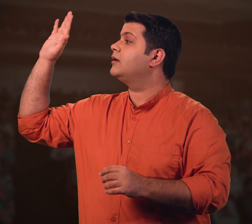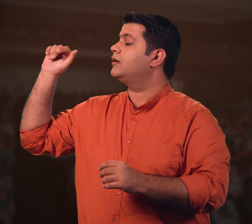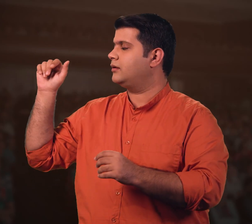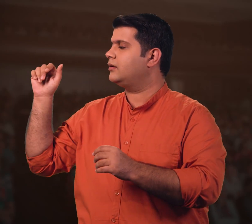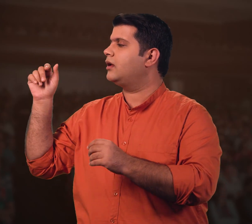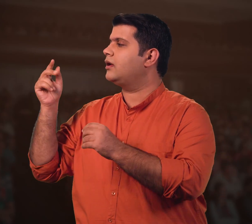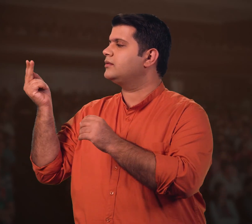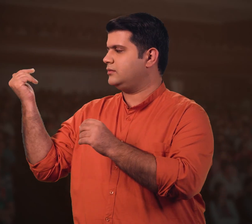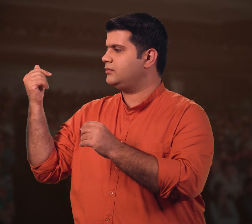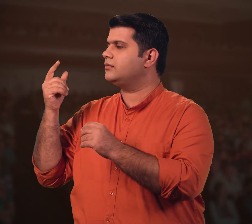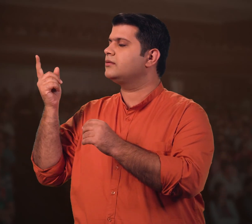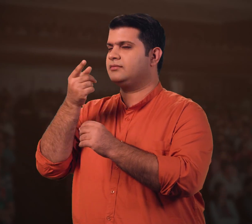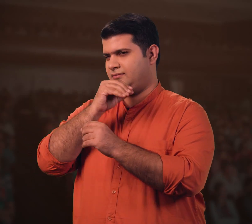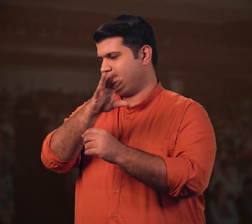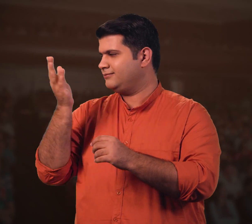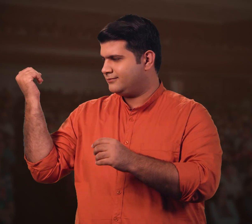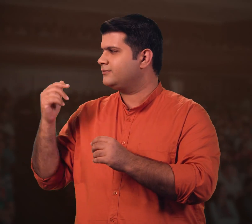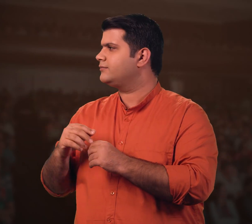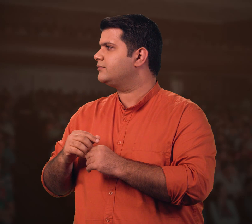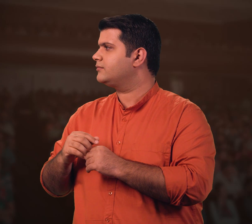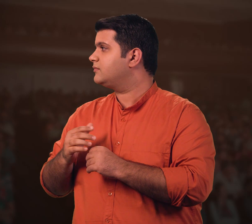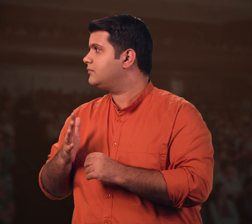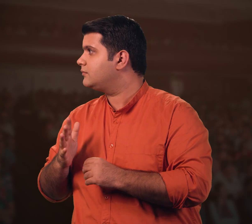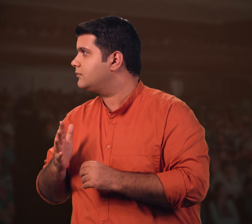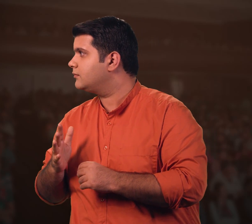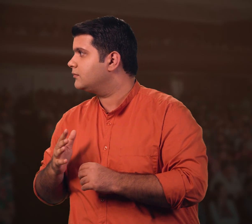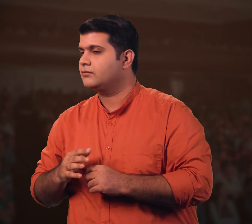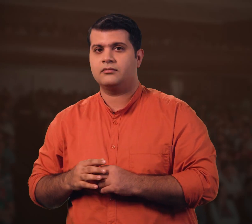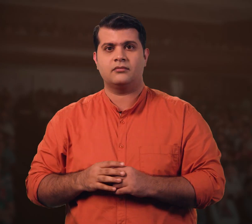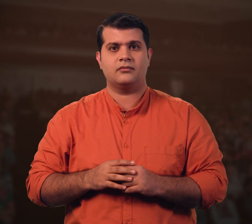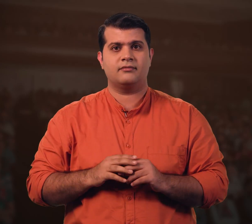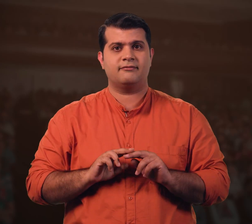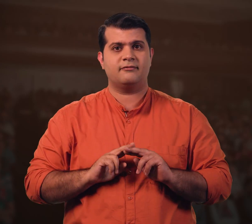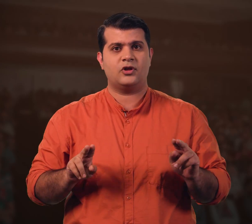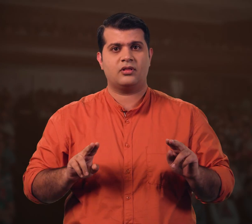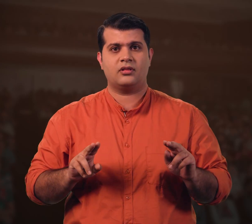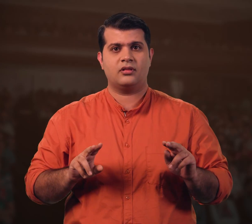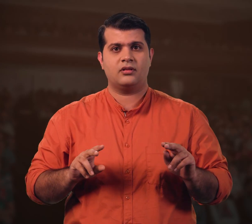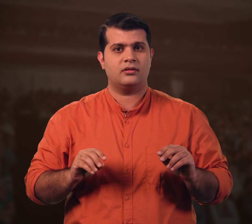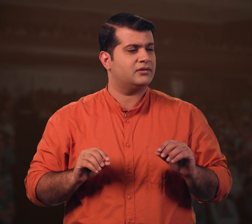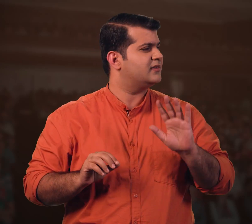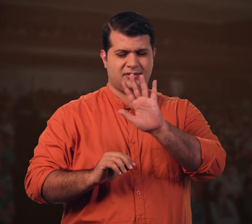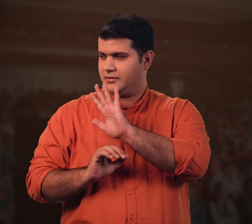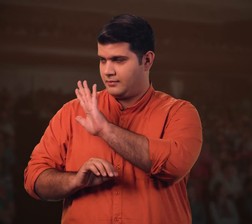વાટે થોડી વધું ટિકીટ આપો શું ટિકીટ એક ભી બાકી નથી શો હાઉસ્ફુલ છે એક મીને એક મીટ